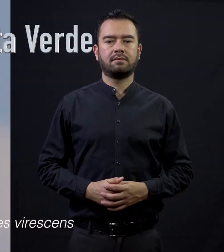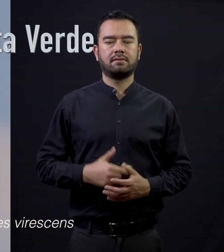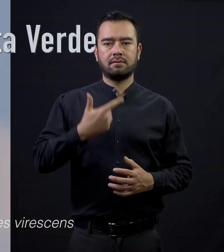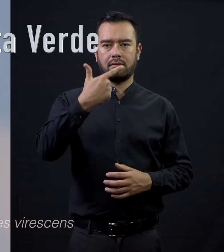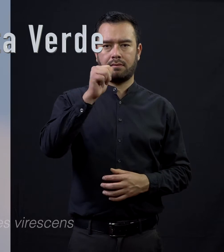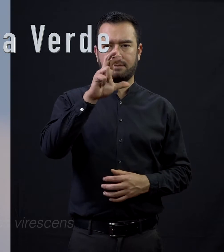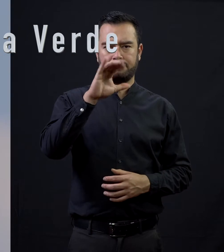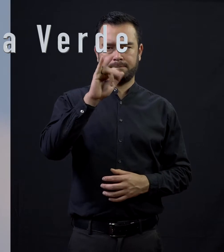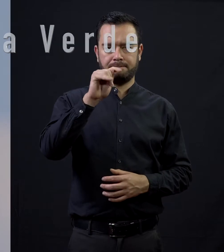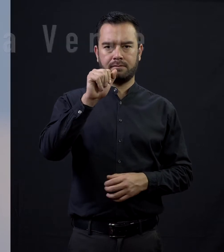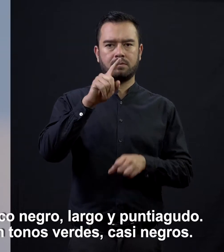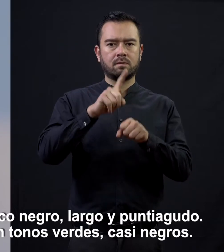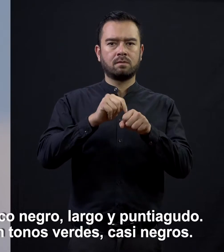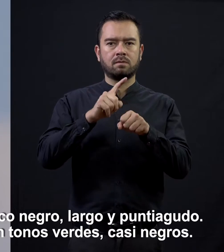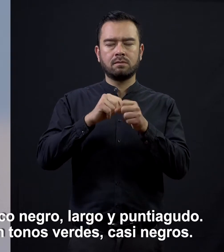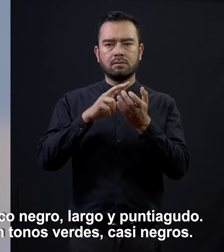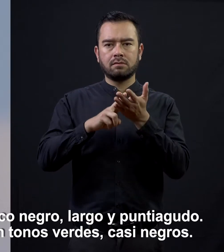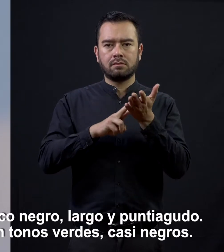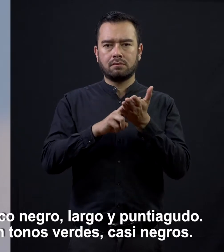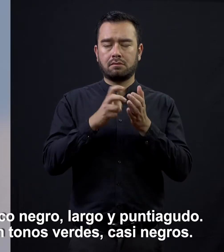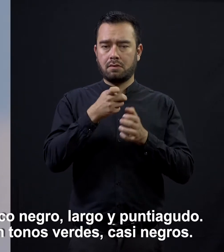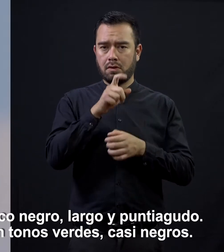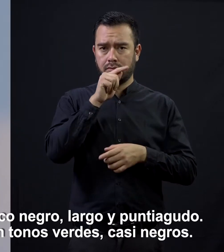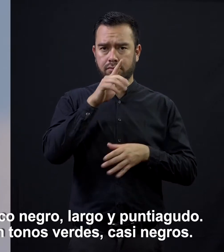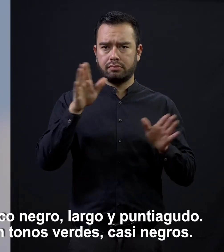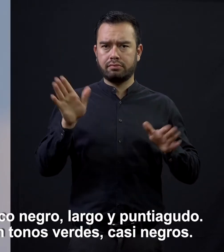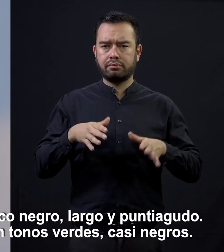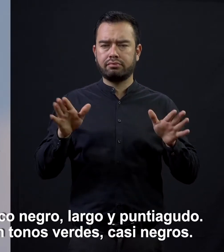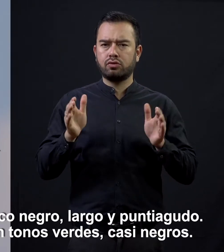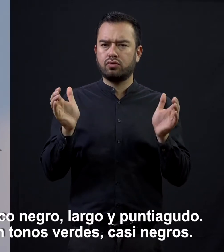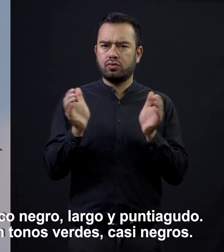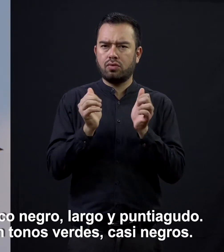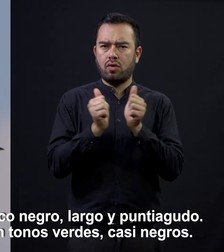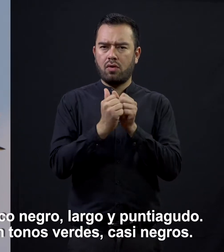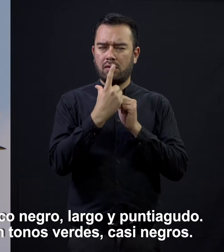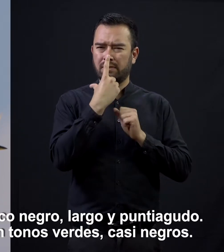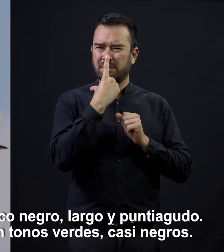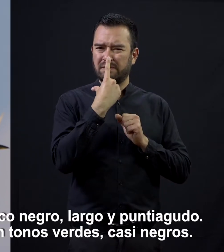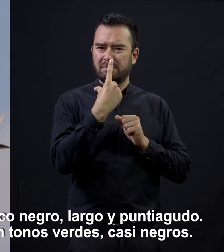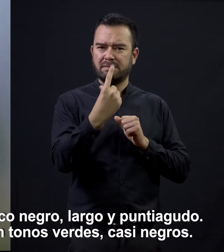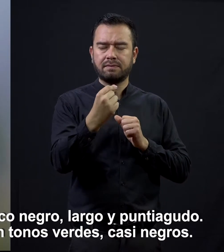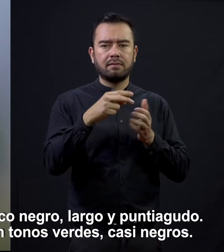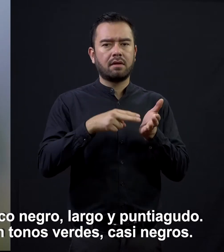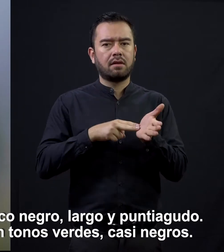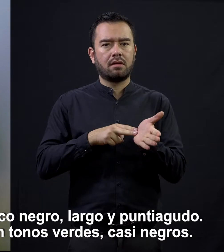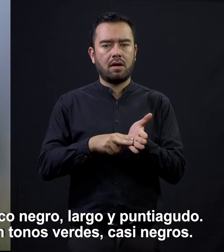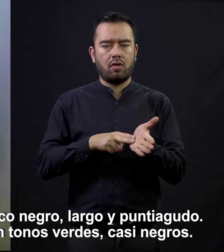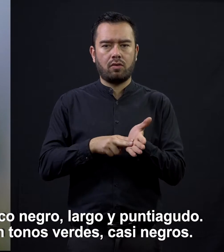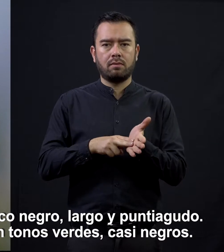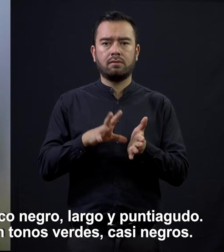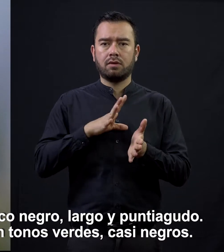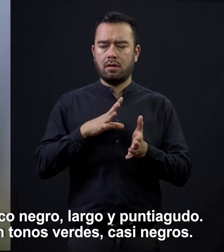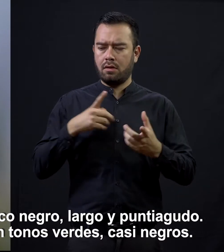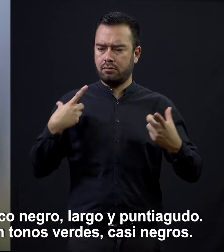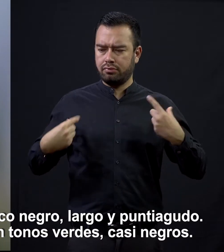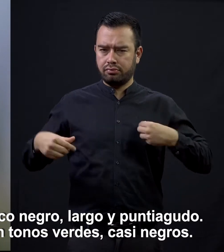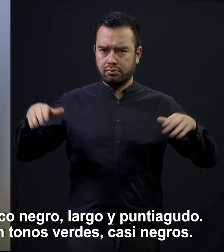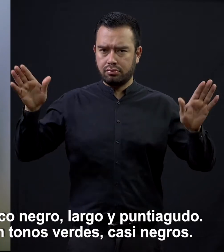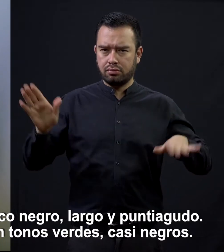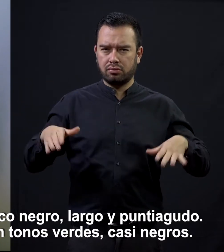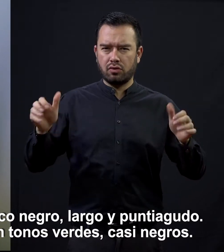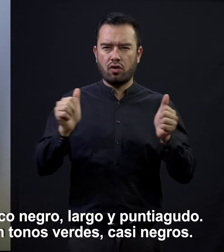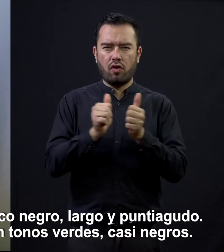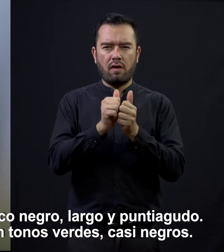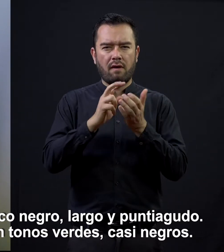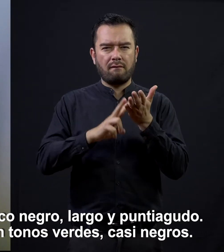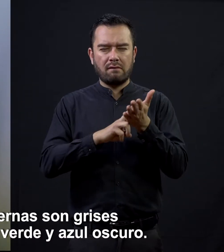Garcita verde. Garza pequeña con un pico negro, largo y puntiagudo. Tiene plumas oscuras en tonos